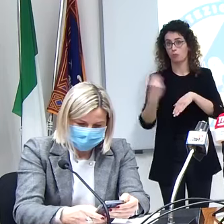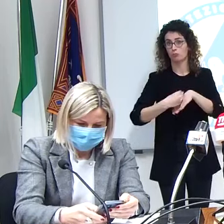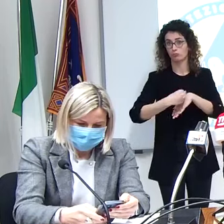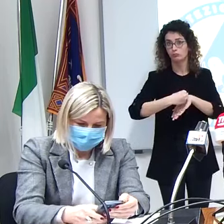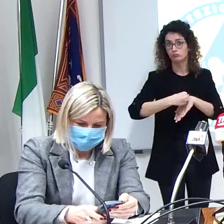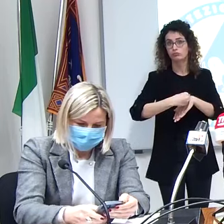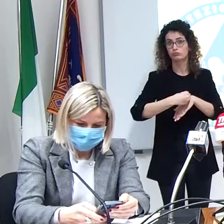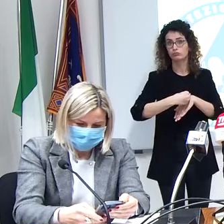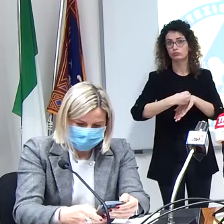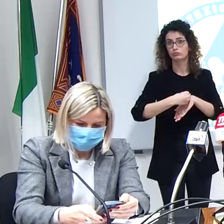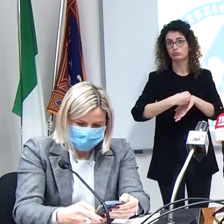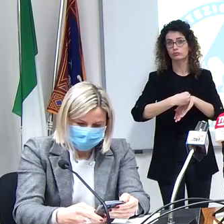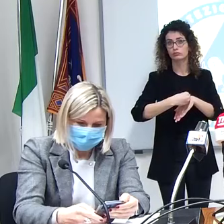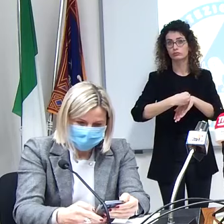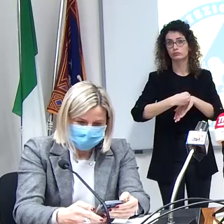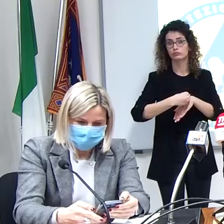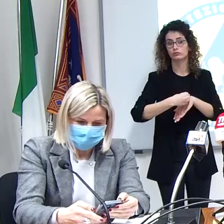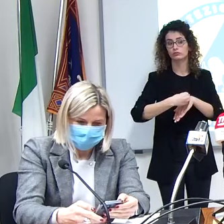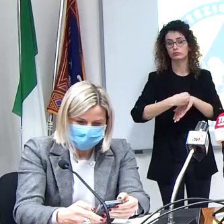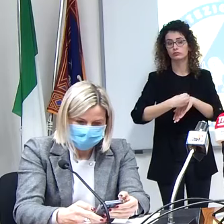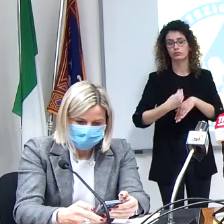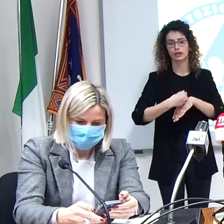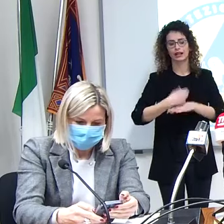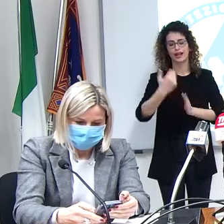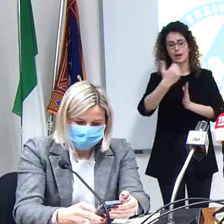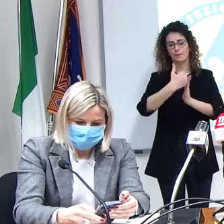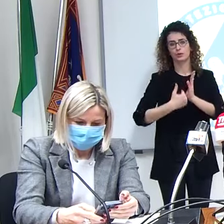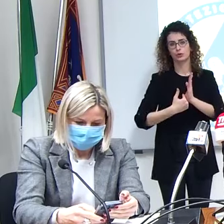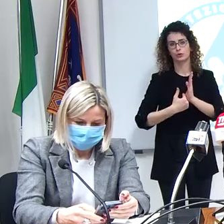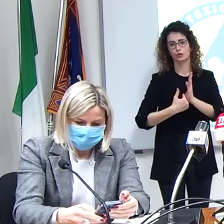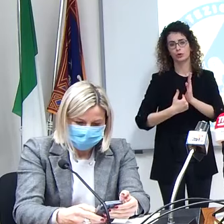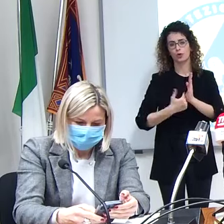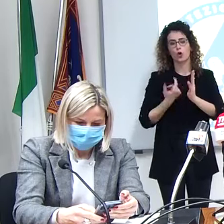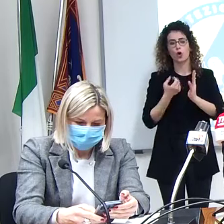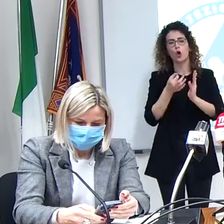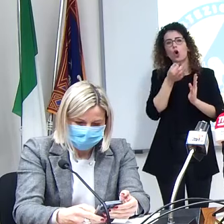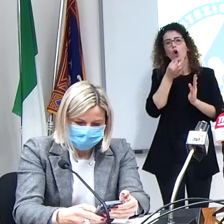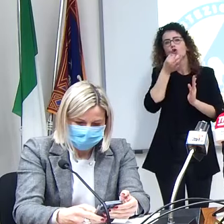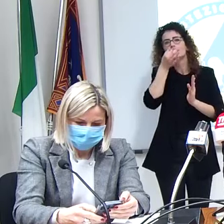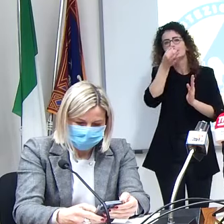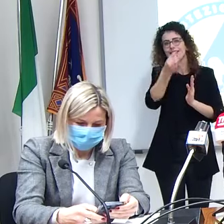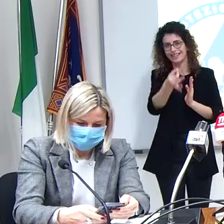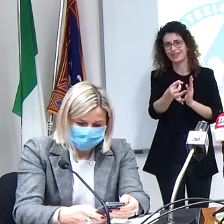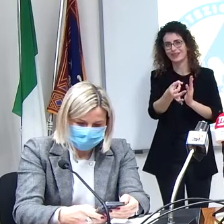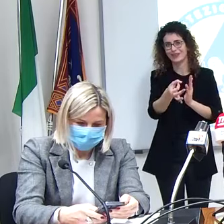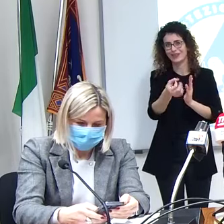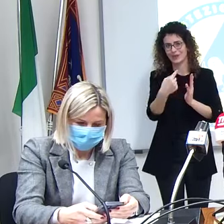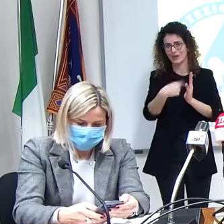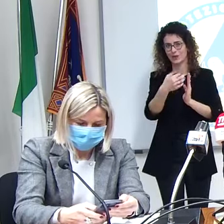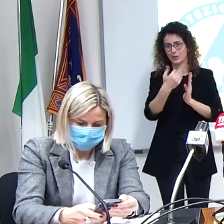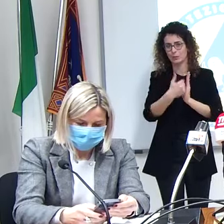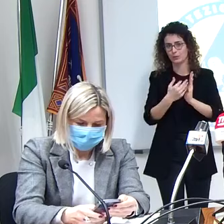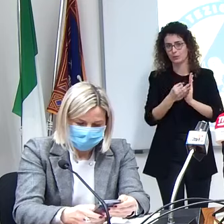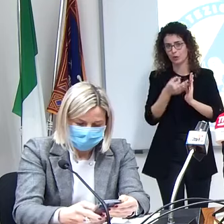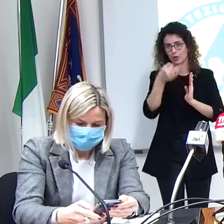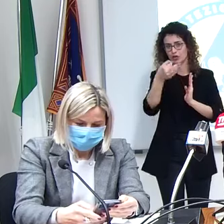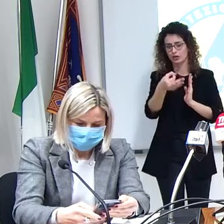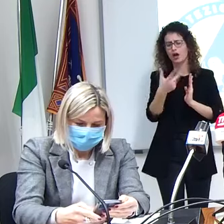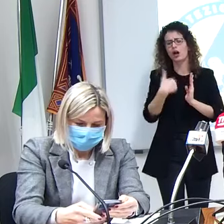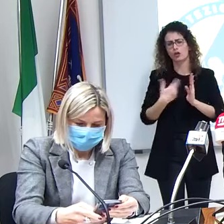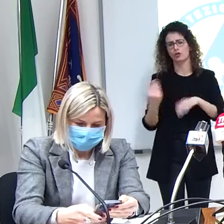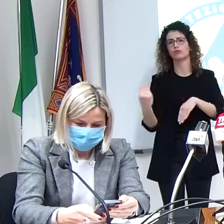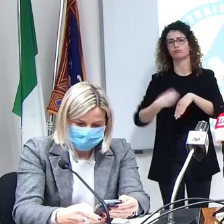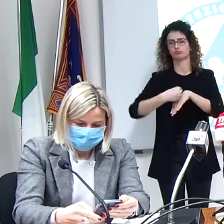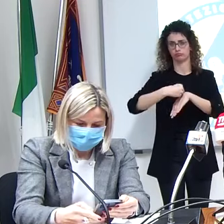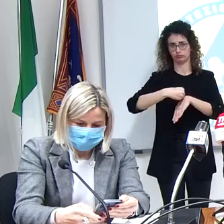che va letto come una indicazione un suggerimento un consiglio aggiorneremo